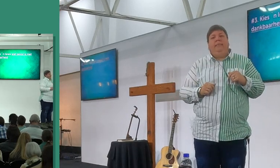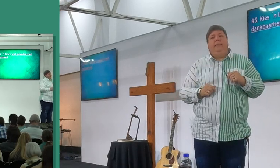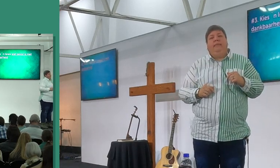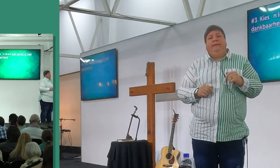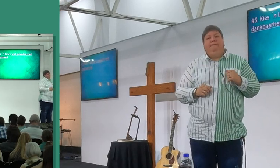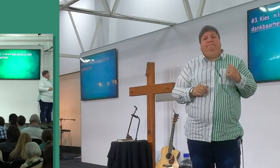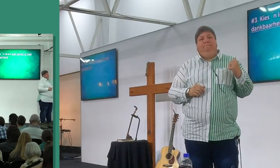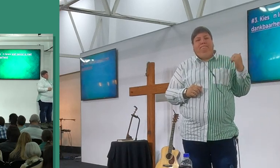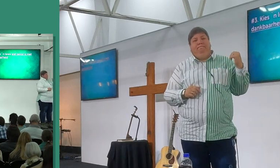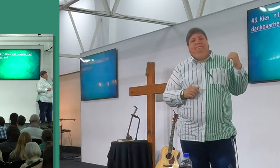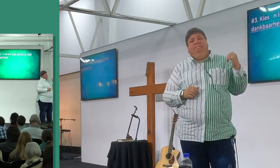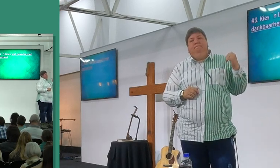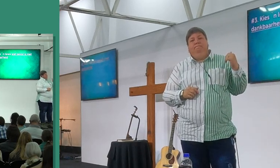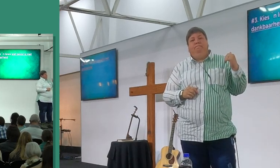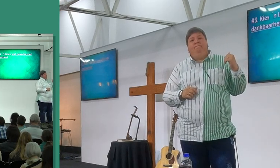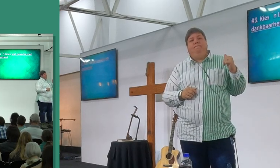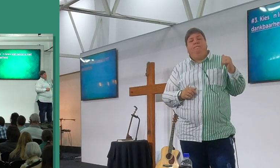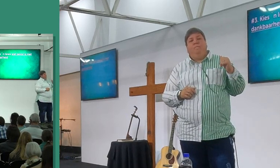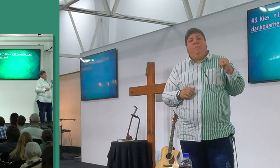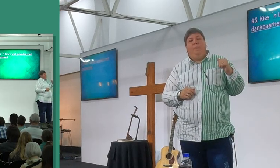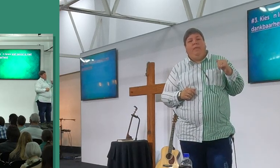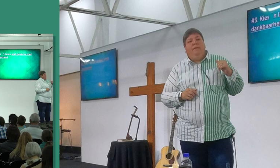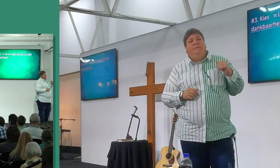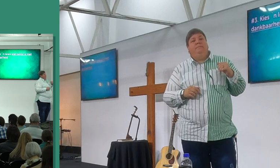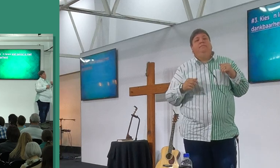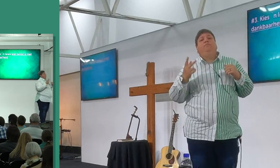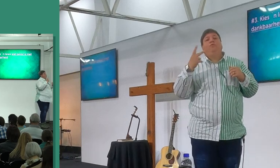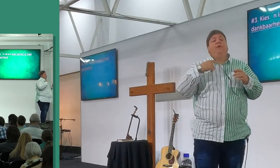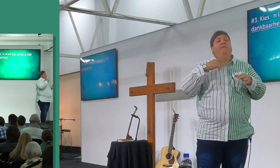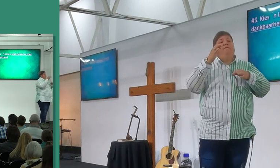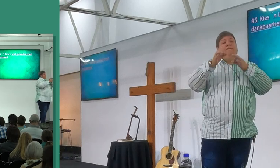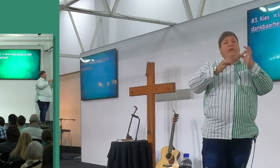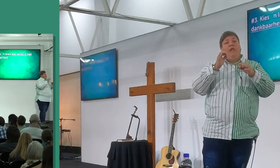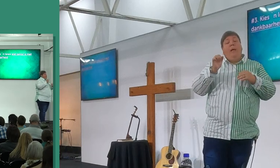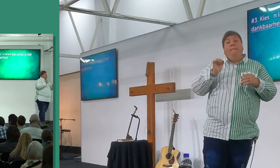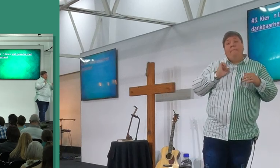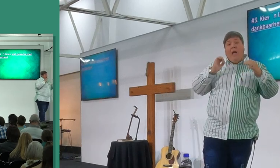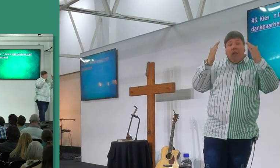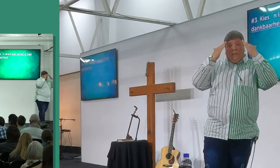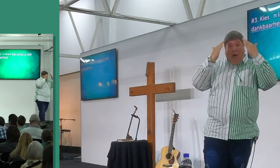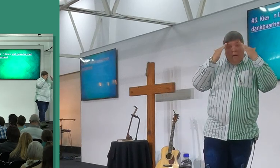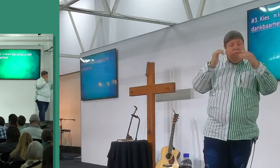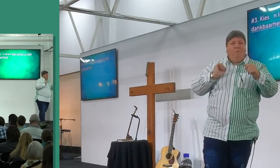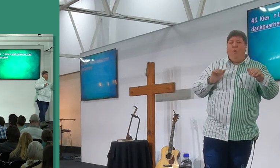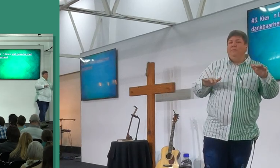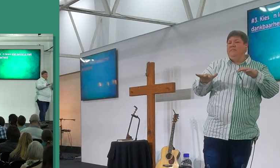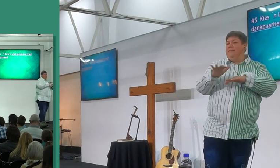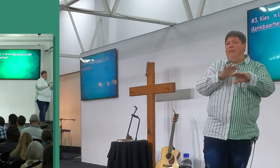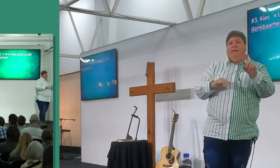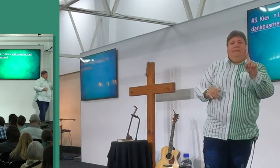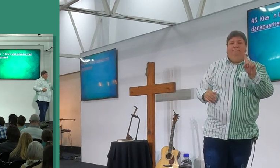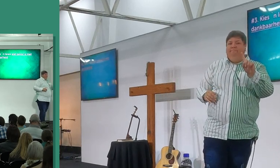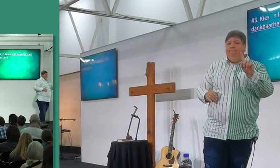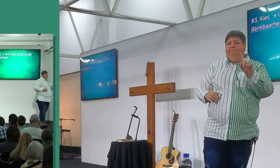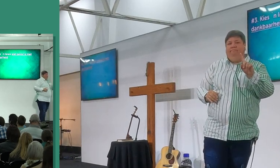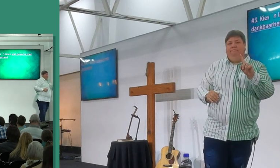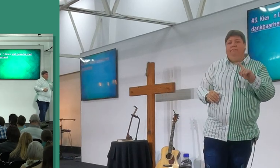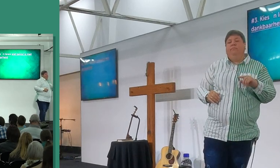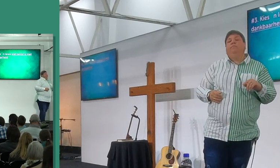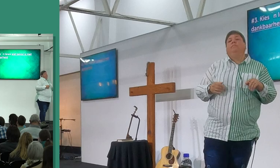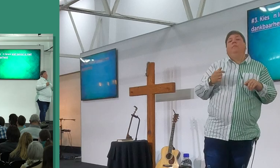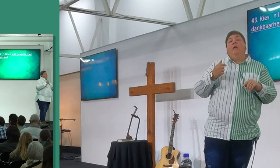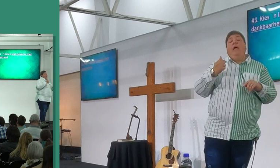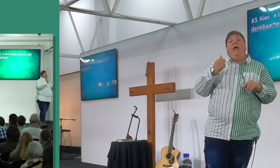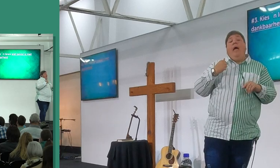nummer één, ek vind my dankbaarheid in die Heere, dit het ons op mekaar verduidelik, ons gesê, my dankbaarheid is nie, my omstandighere nie, nou gaan ons een stapje verder om te sê,